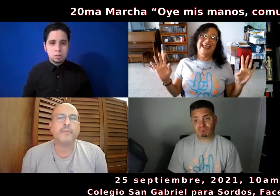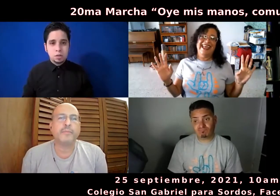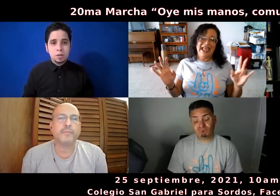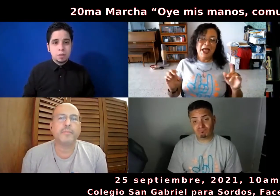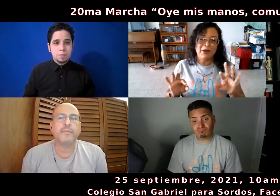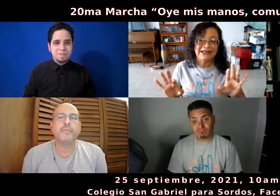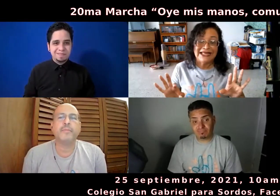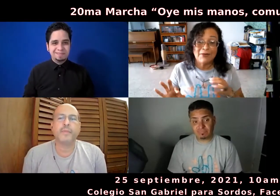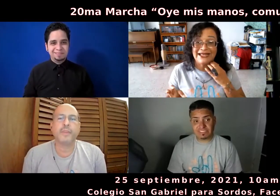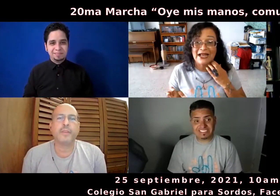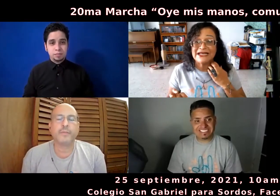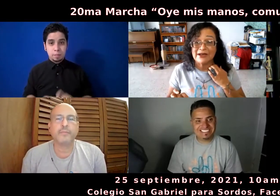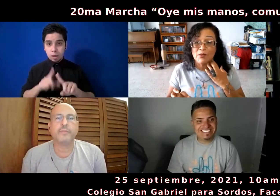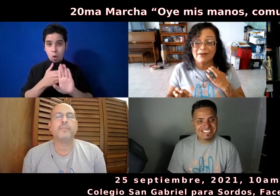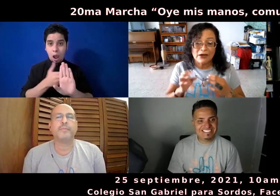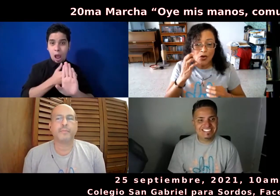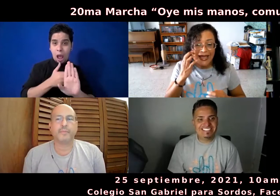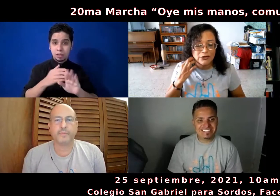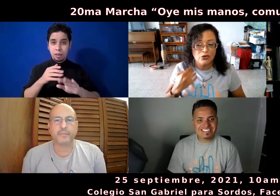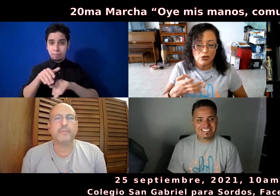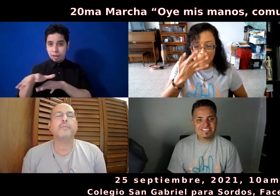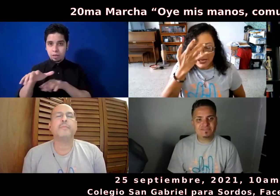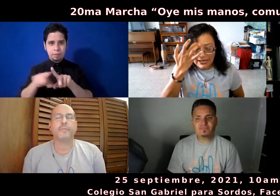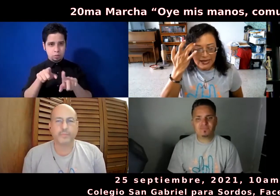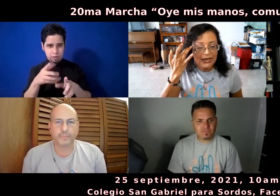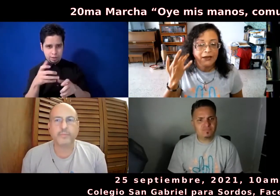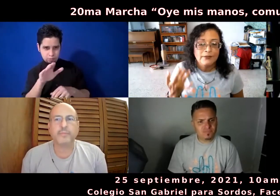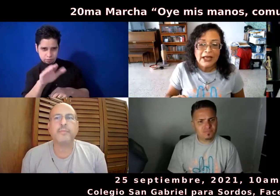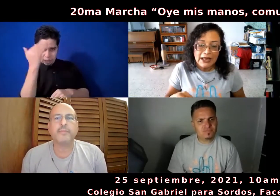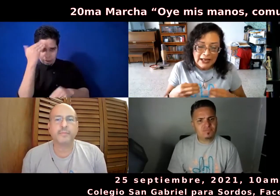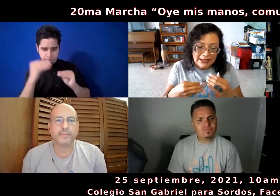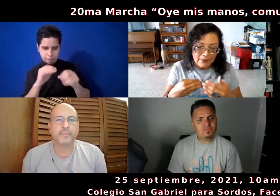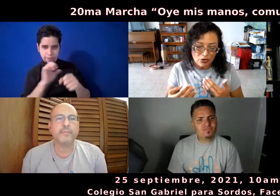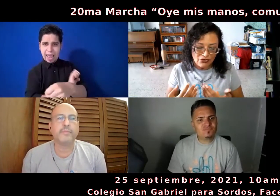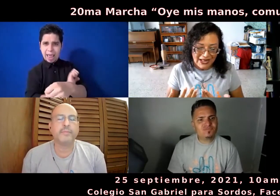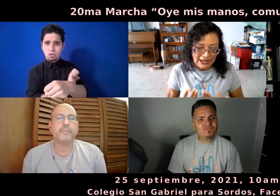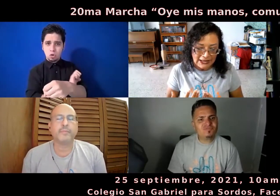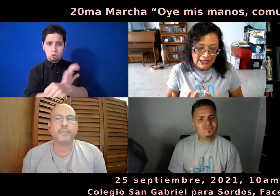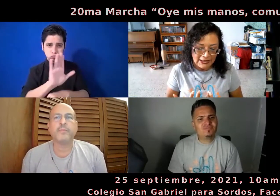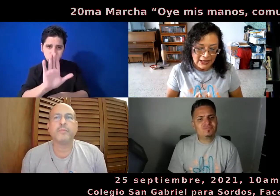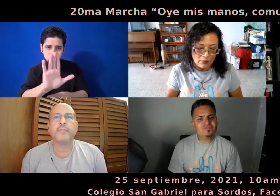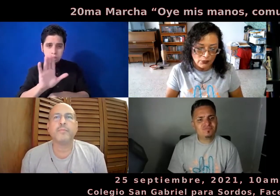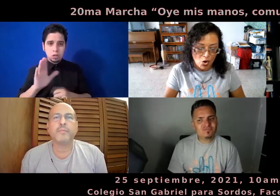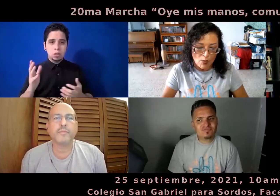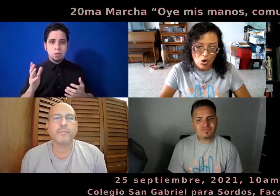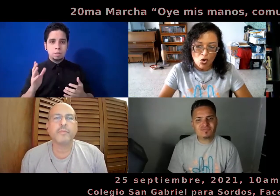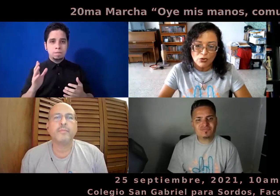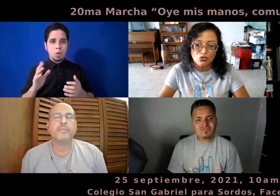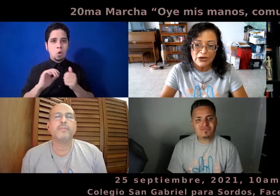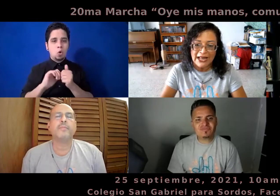Pero antes de hablar de la marcha, vamos a hablar con genio, en términos de cómo surge